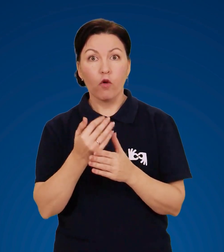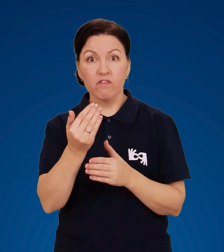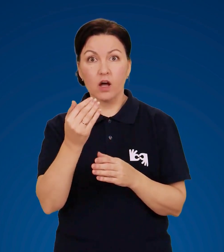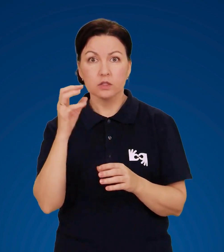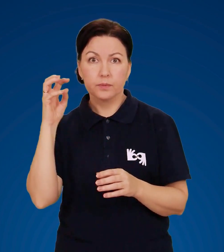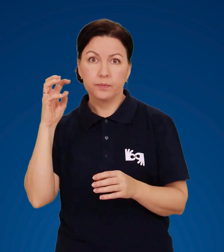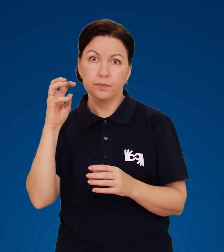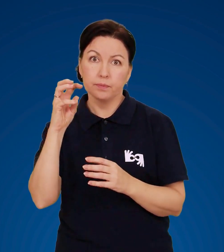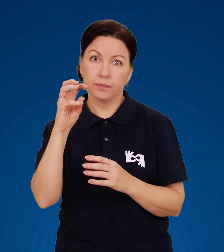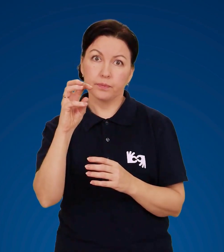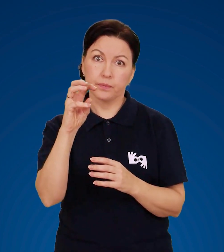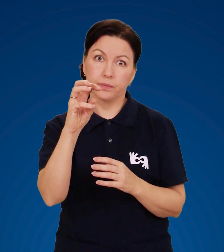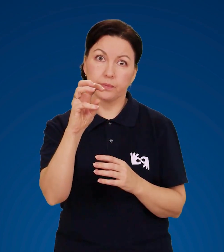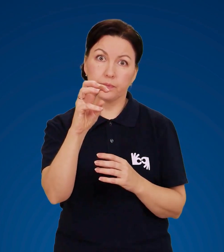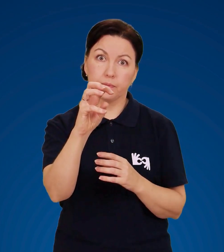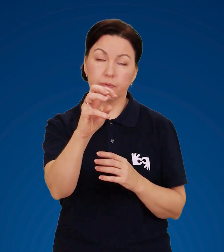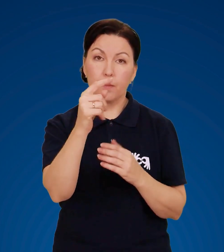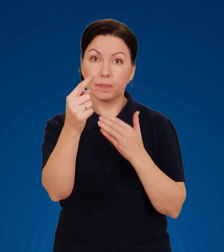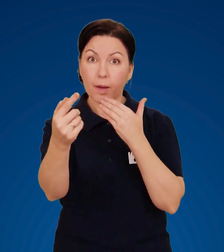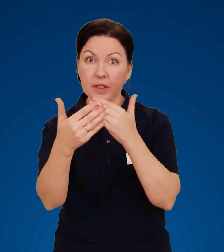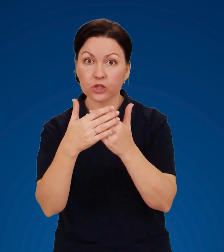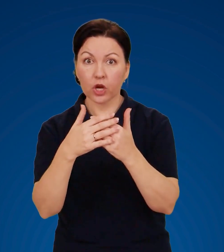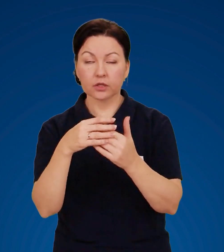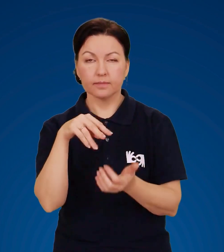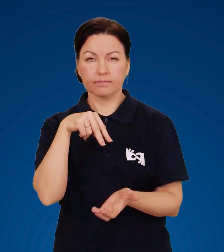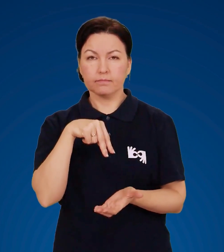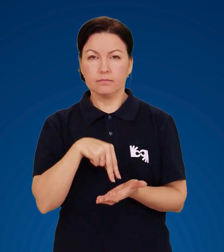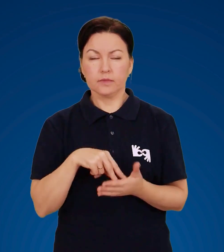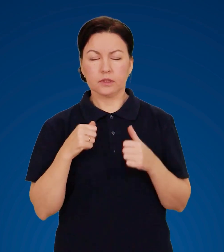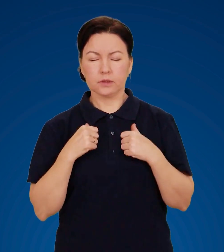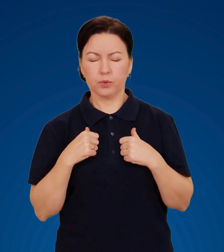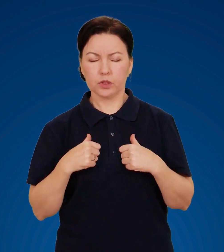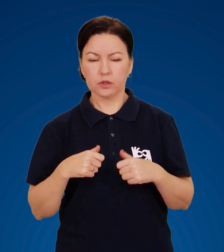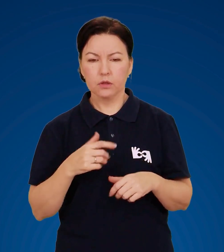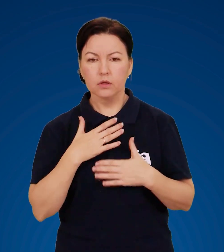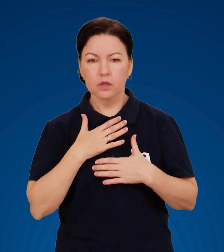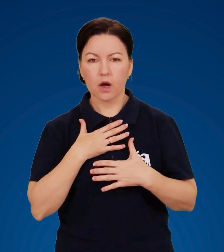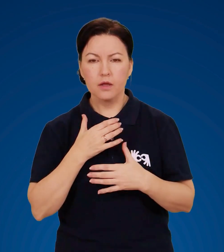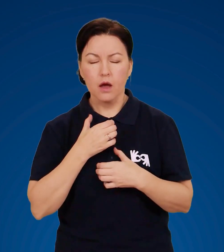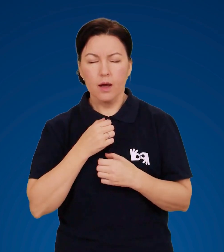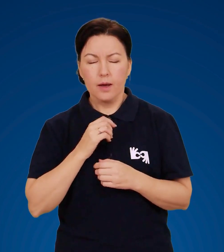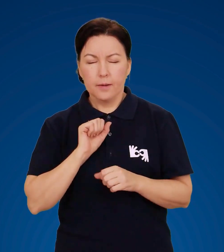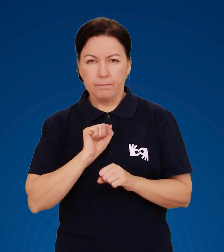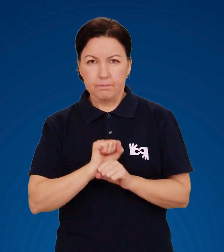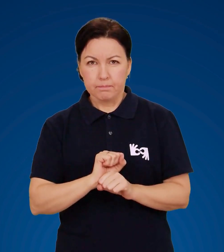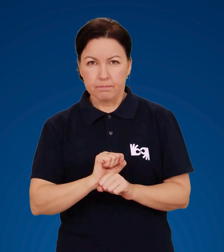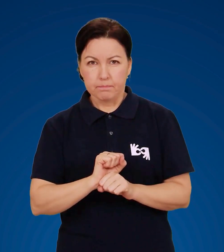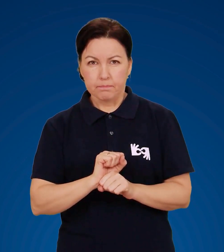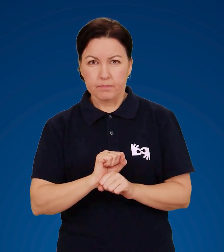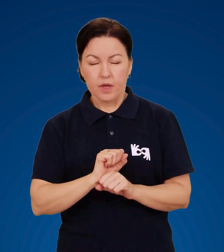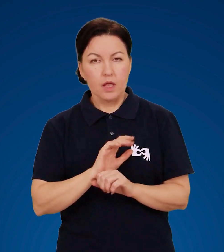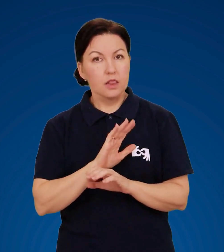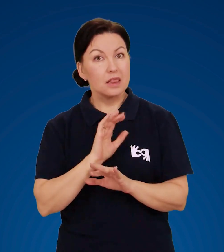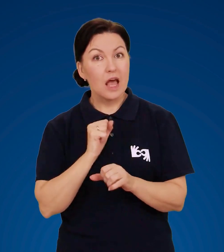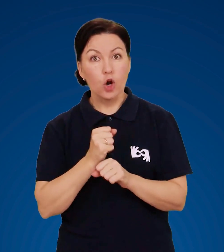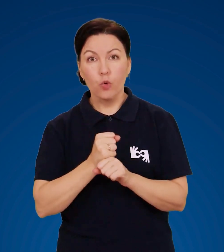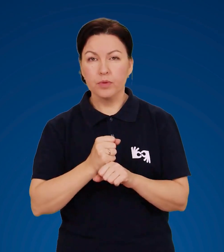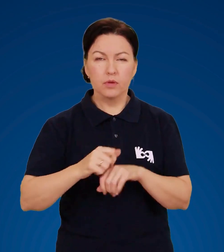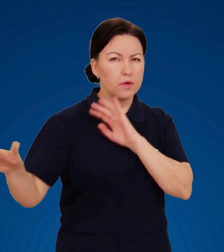Якщо до вас наближається кульова блискавка, стійте спокійно, затамувавши подих. Не